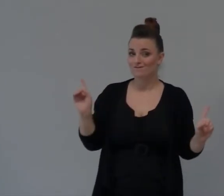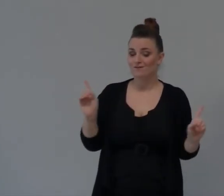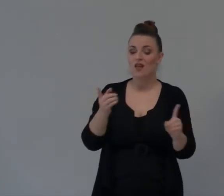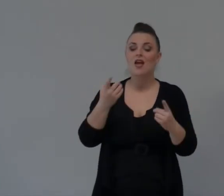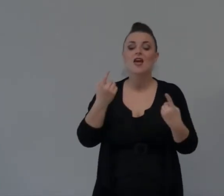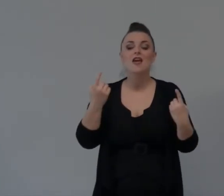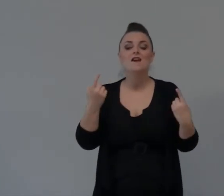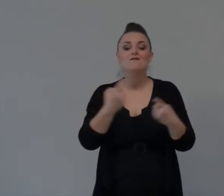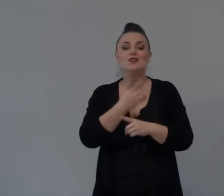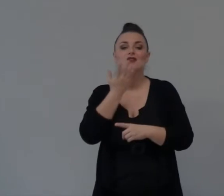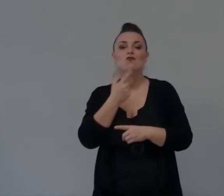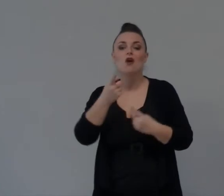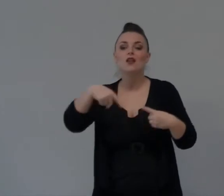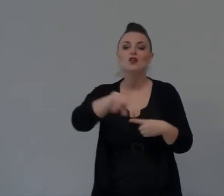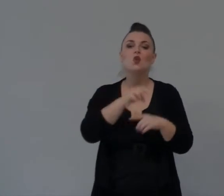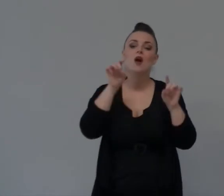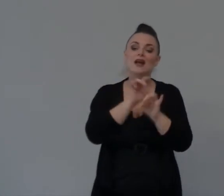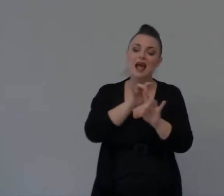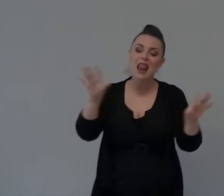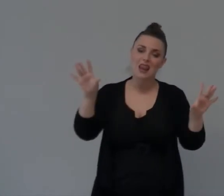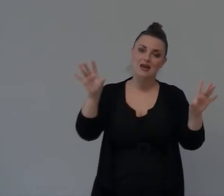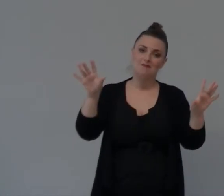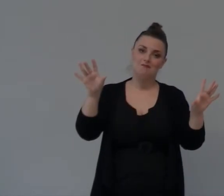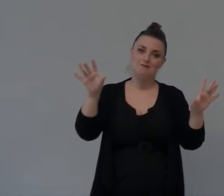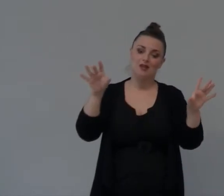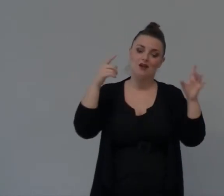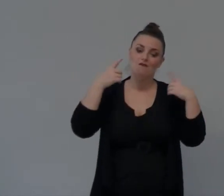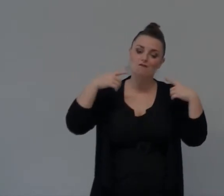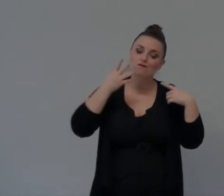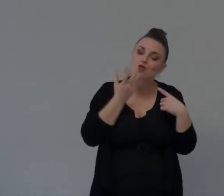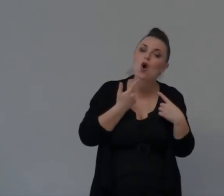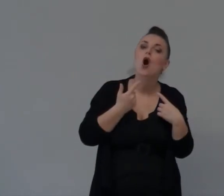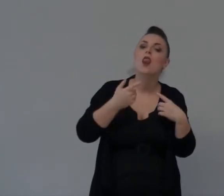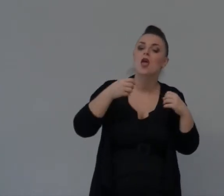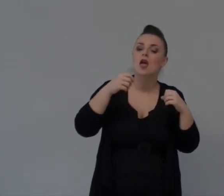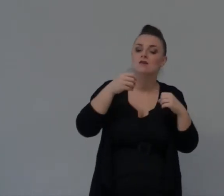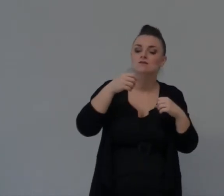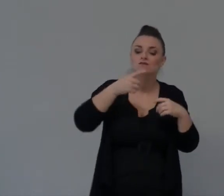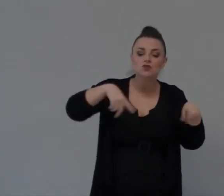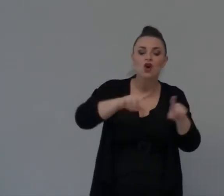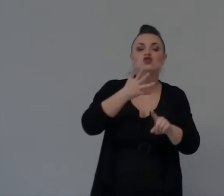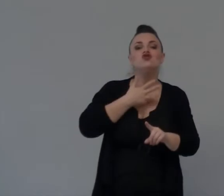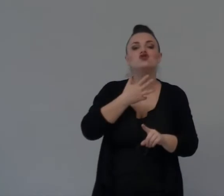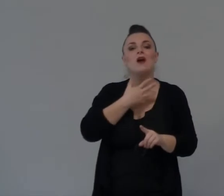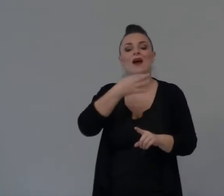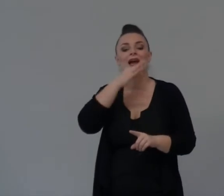La Capacità Di Scegliere Invece Gesù